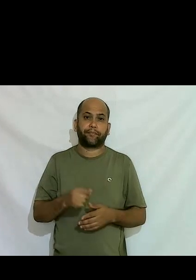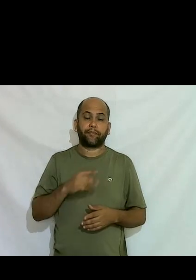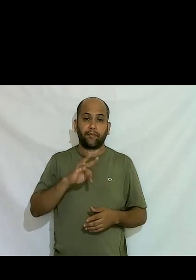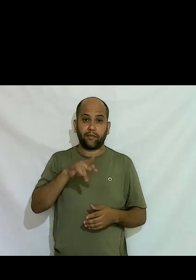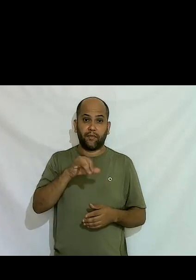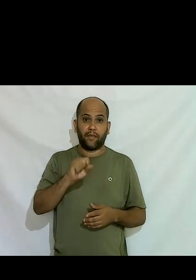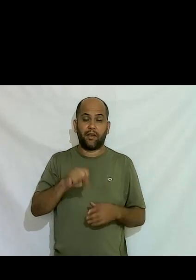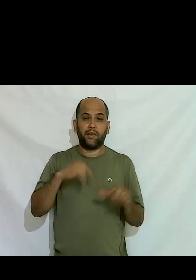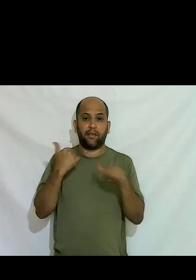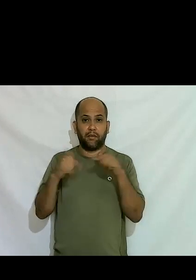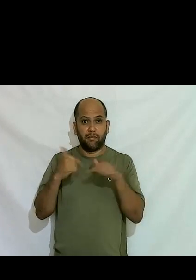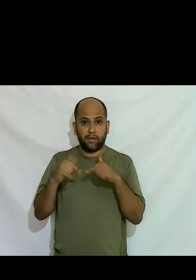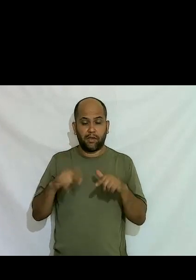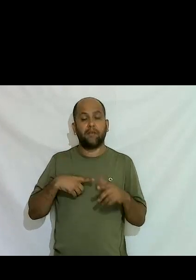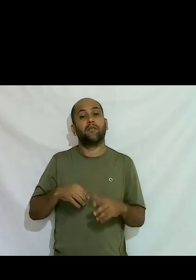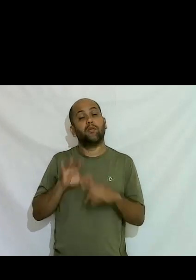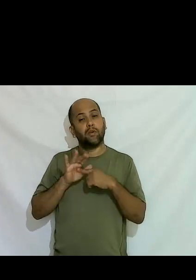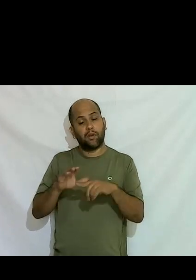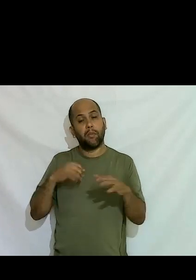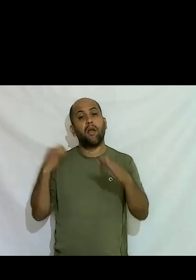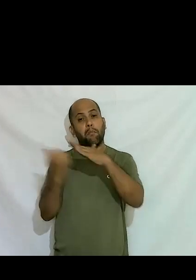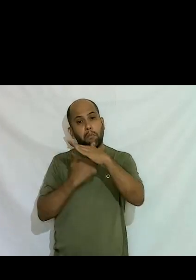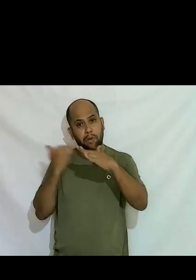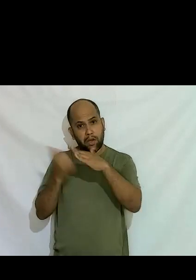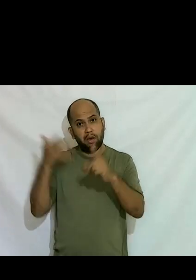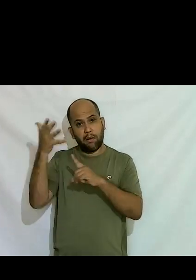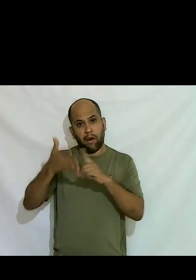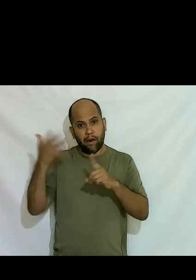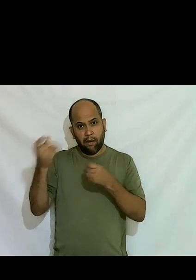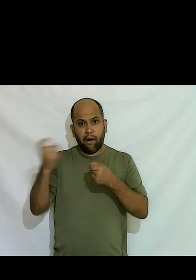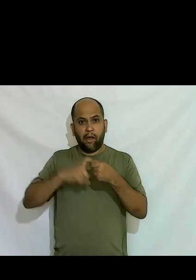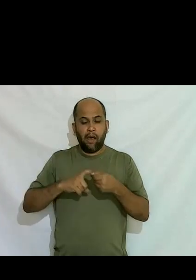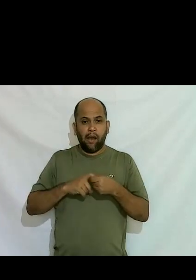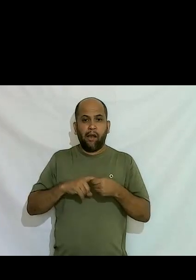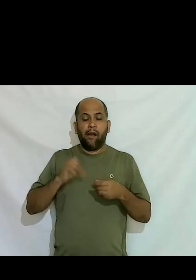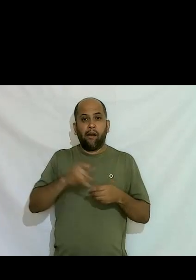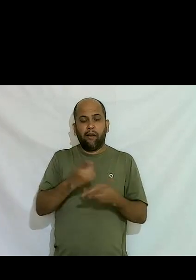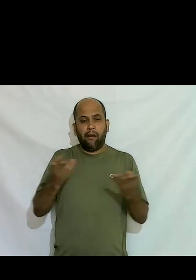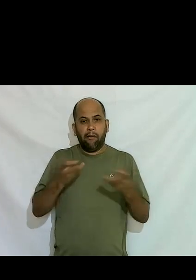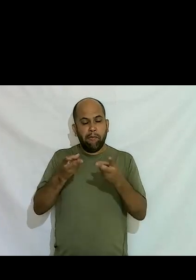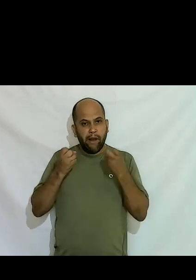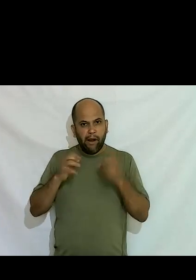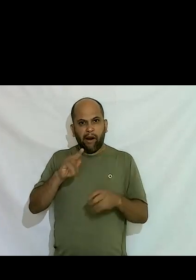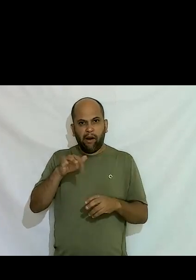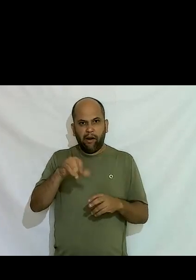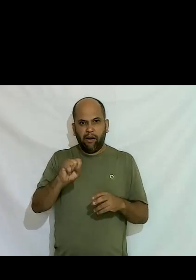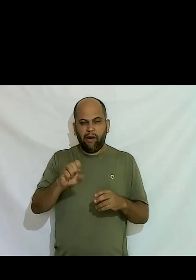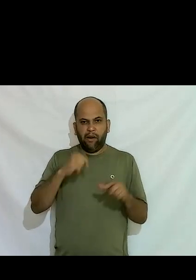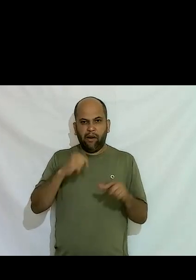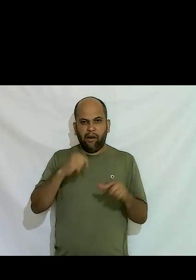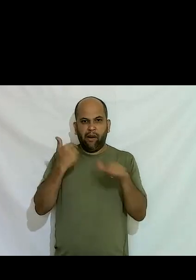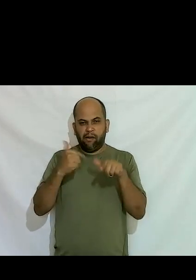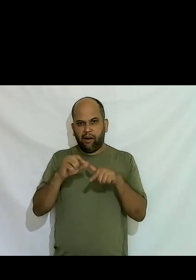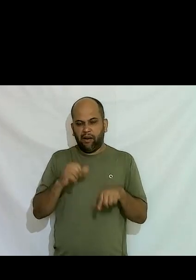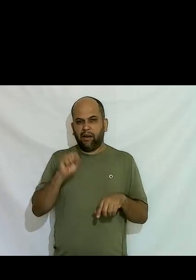eu faço muito isso para empresas também parceiras do Transempregos se vocês olharem no site transempregos.org